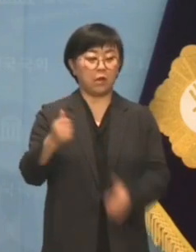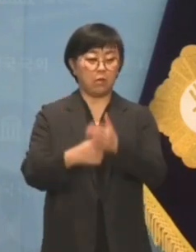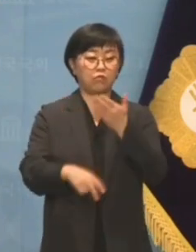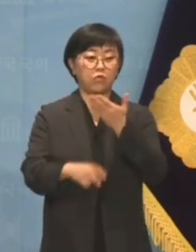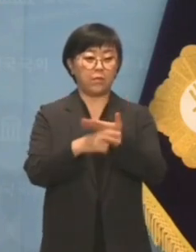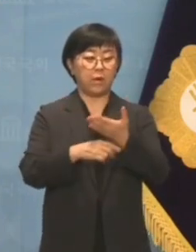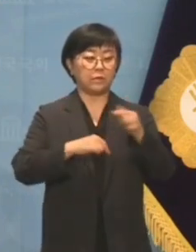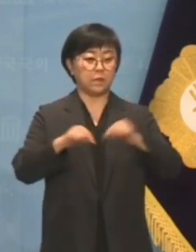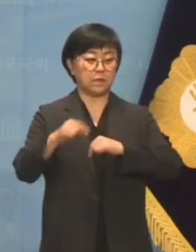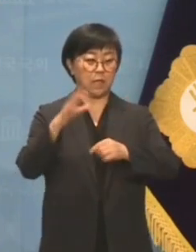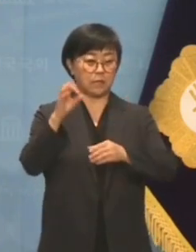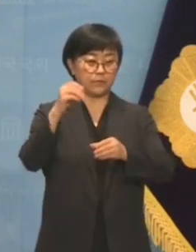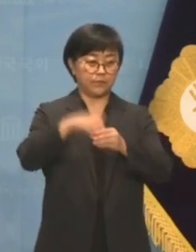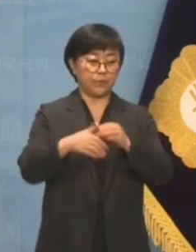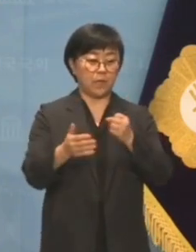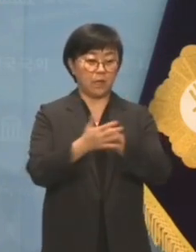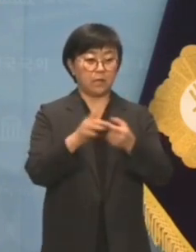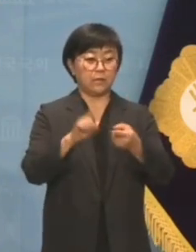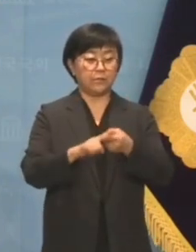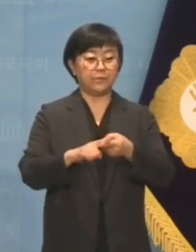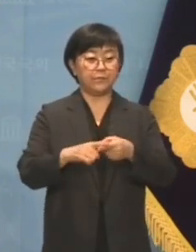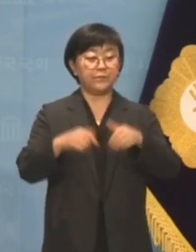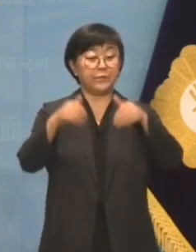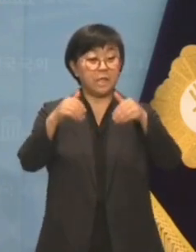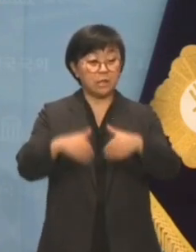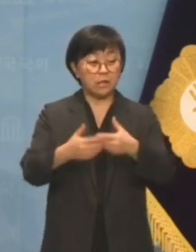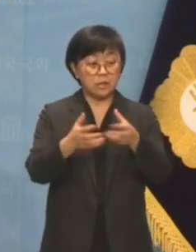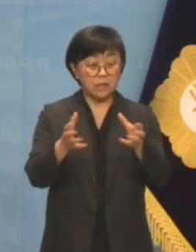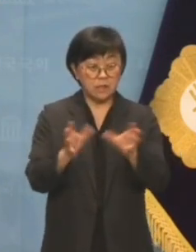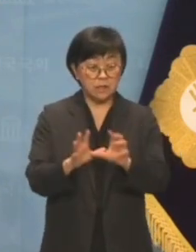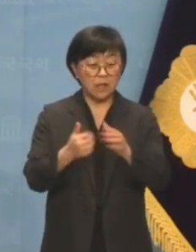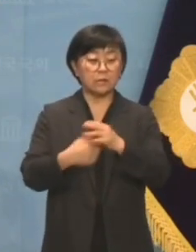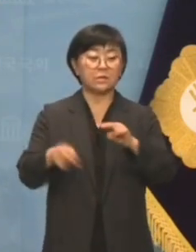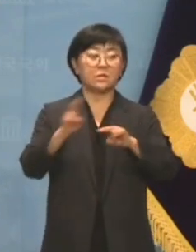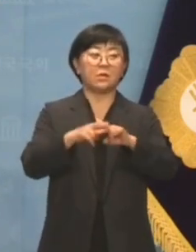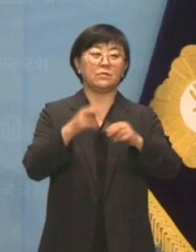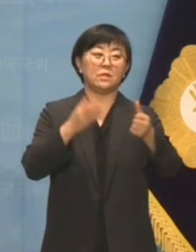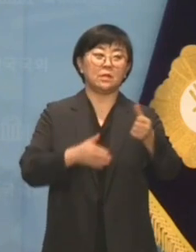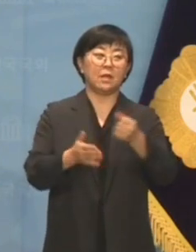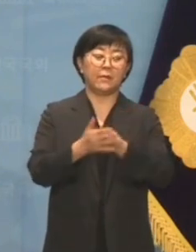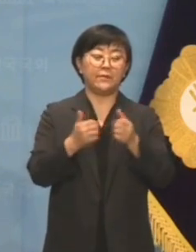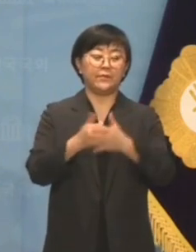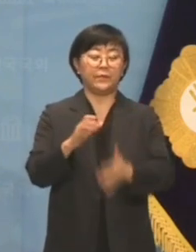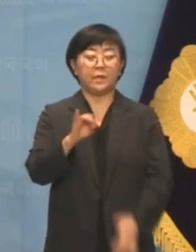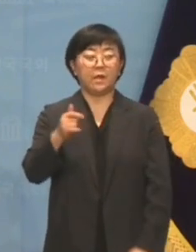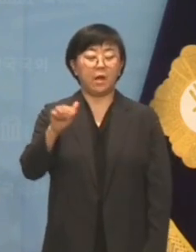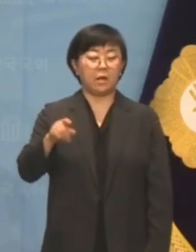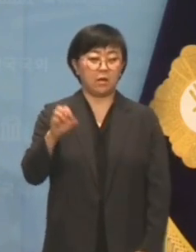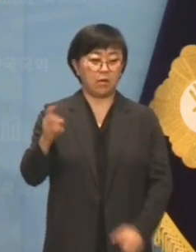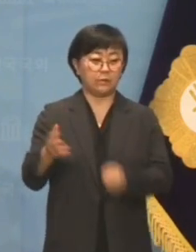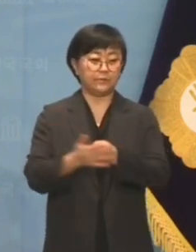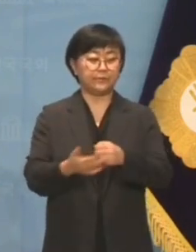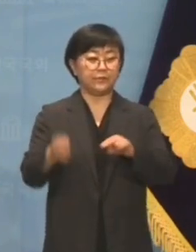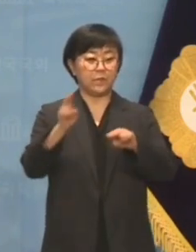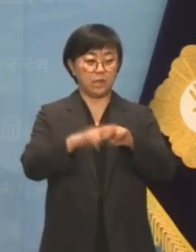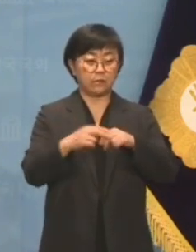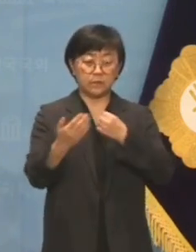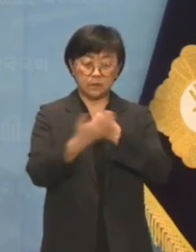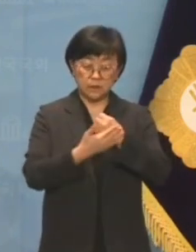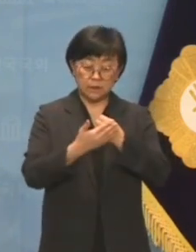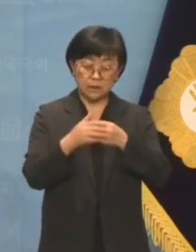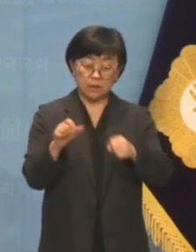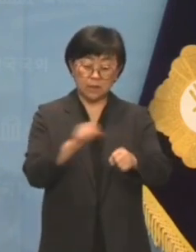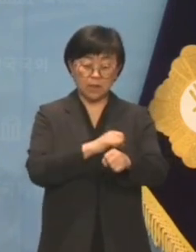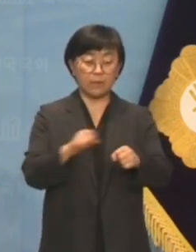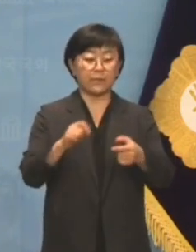정치자금 수수 의혹 노영민 전 비서실장 취업 청탁 의혹 이하경 의원 취업 특혜 의혹 등은